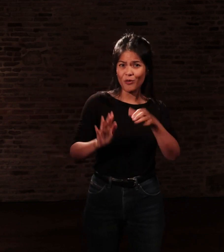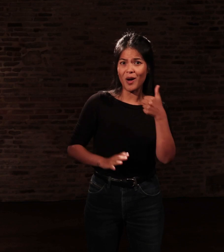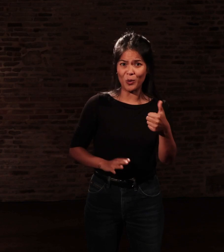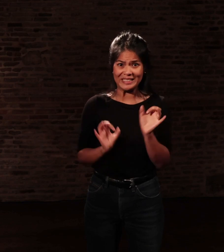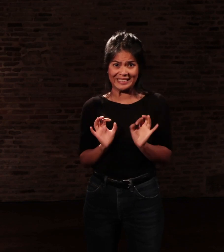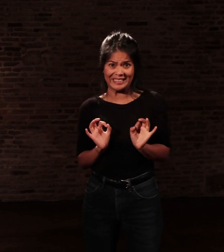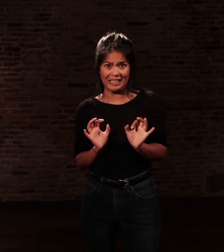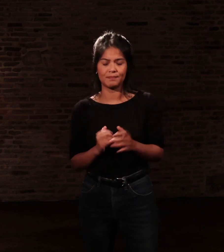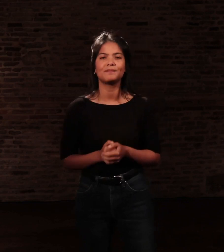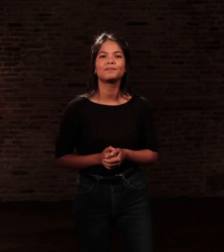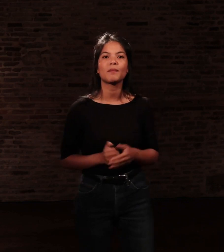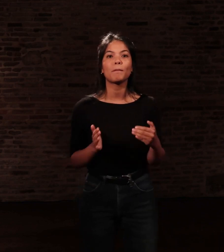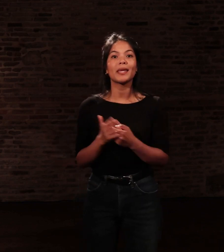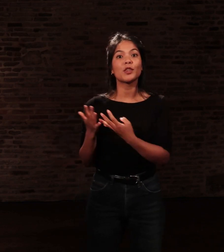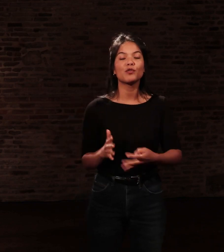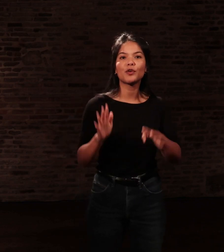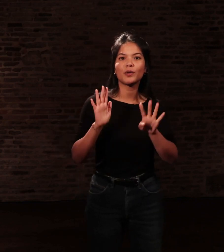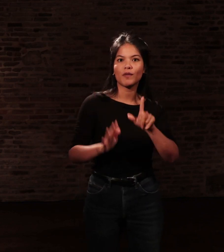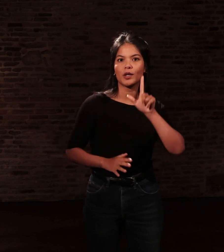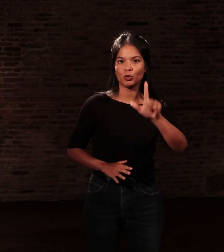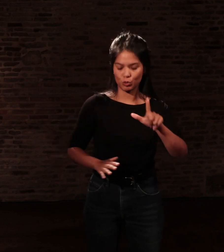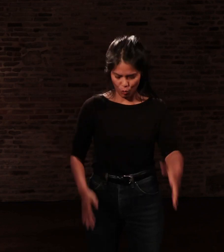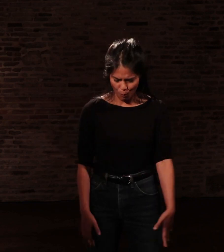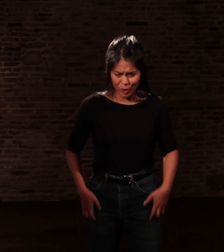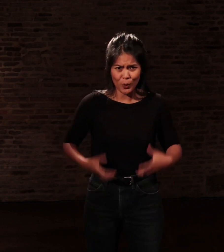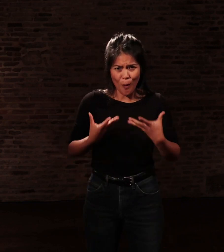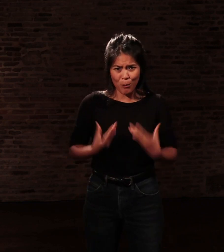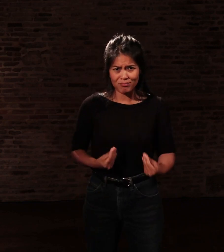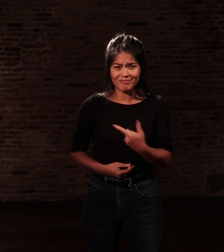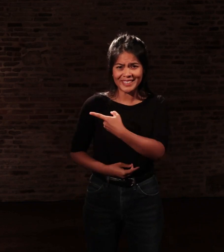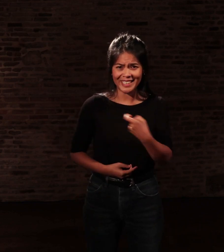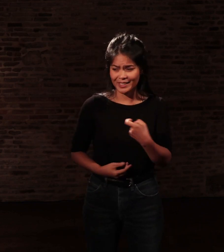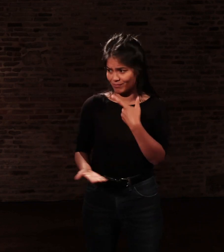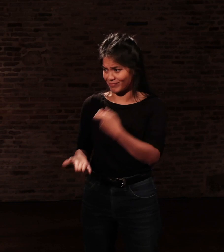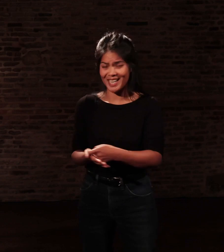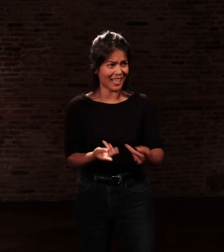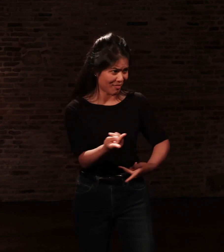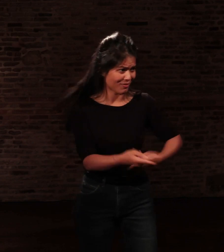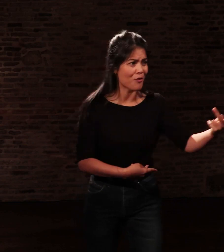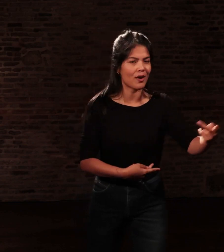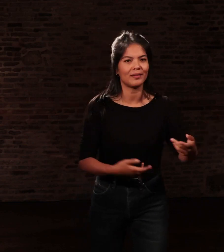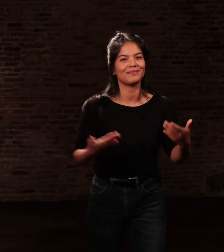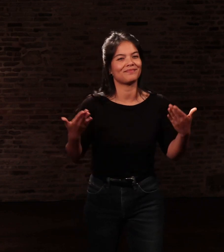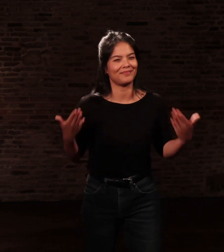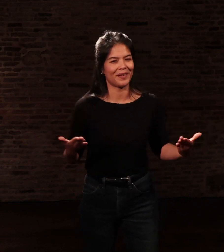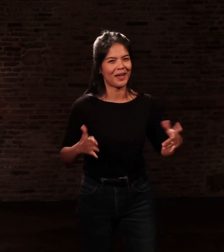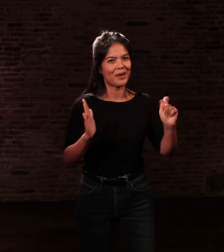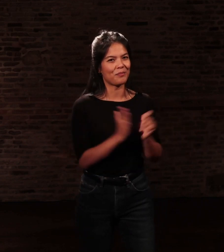flanelle grise. Le jour où il sera totalement vêtu par mes soins, j'aimerais le rencontrer.